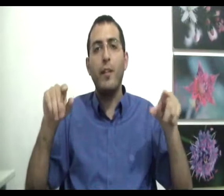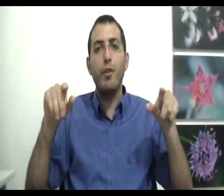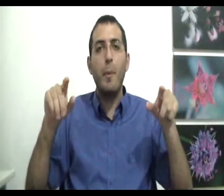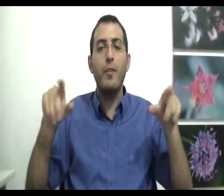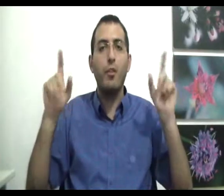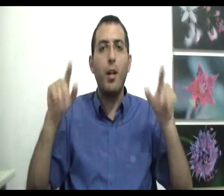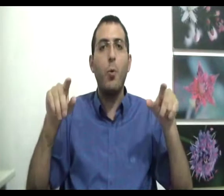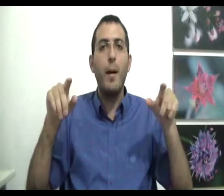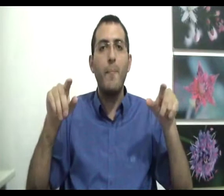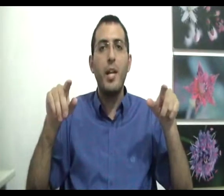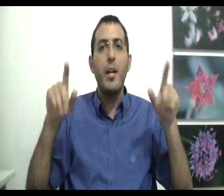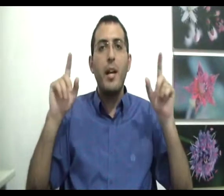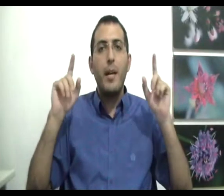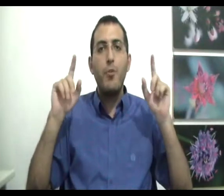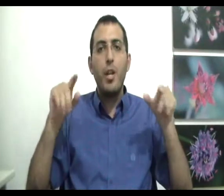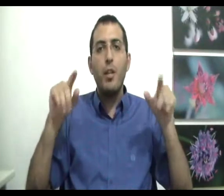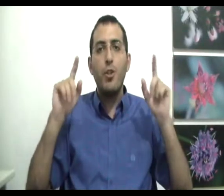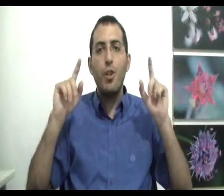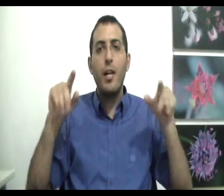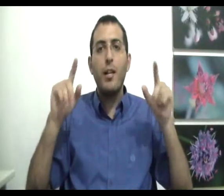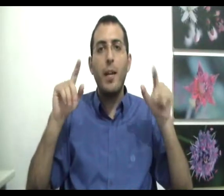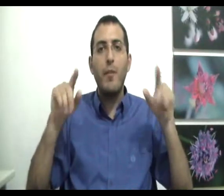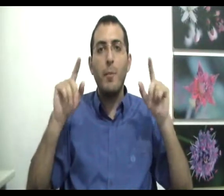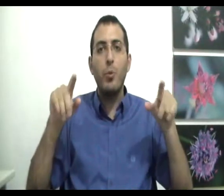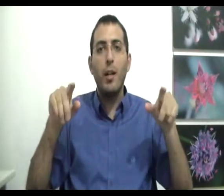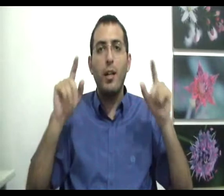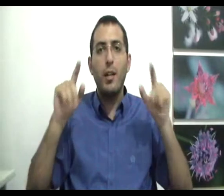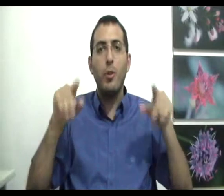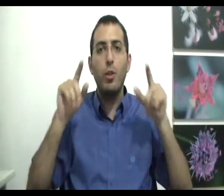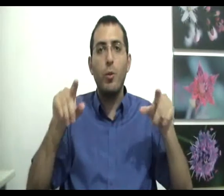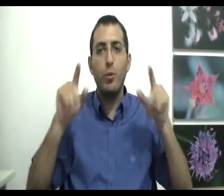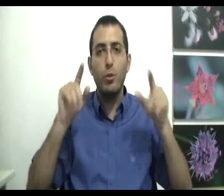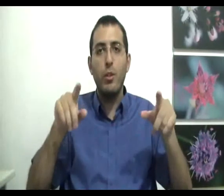נפשי באמת ושיהיה לכולם המשך שינה נעימה ומתוקה כמו תינוקות תודה